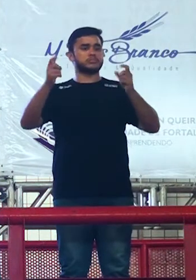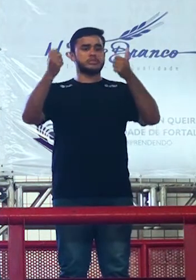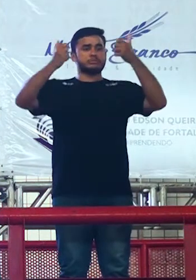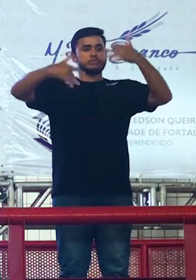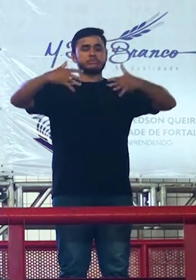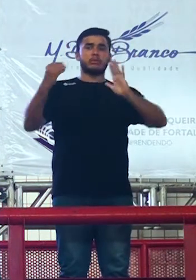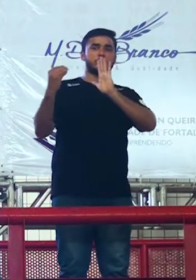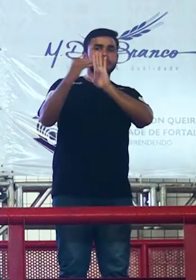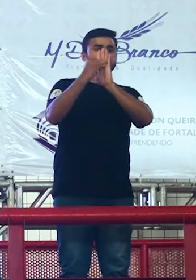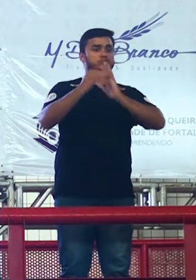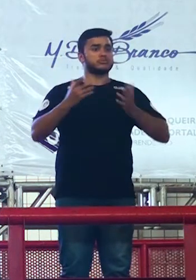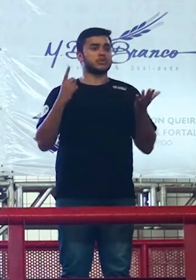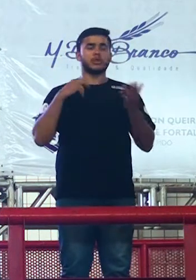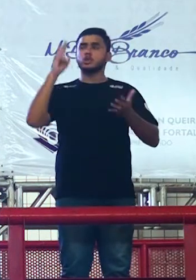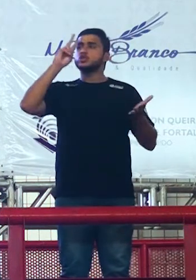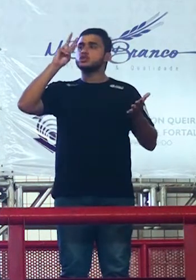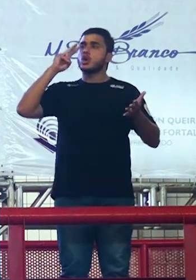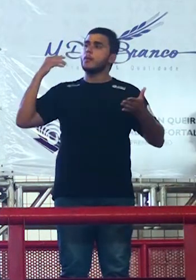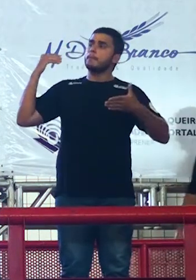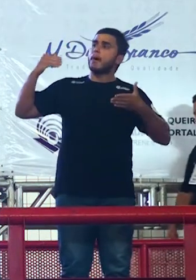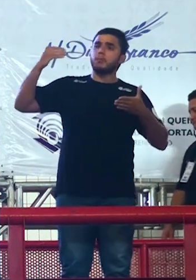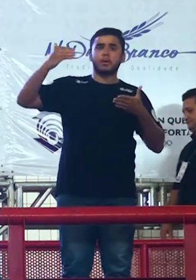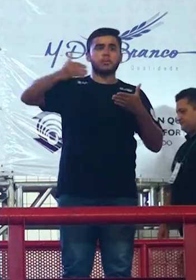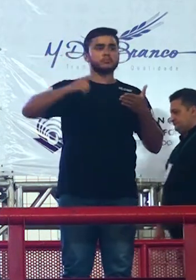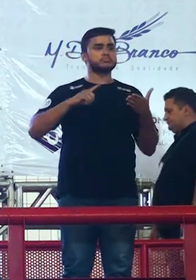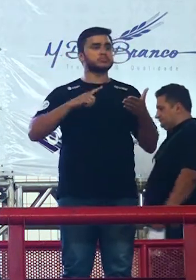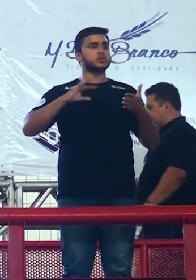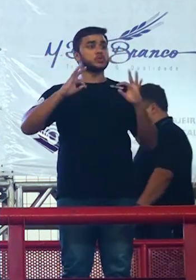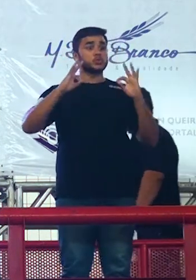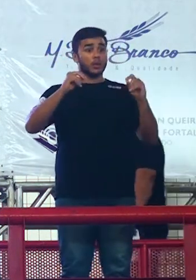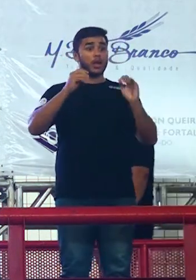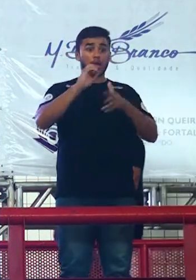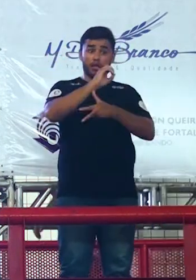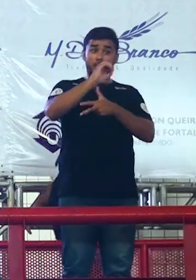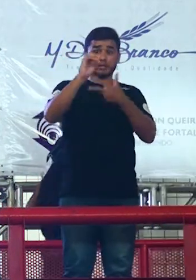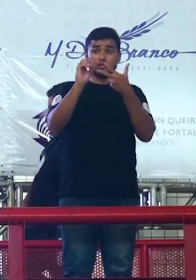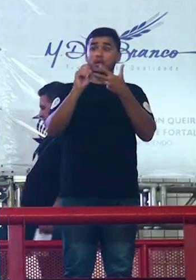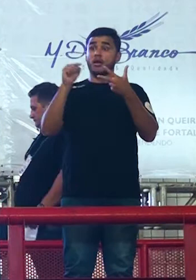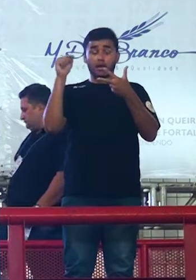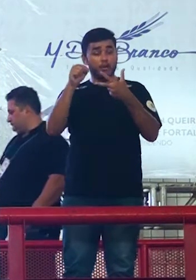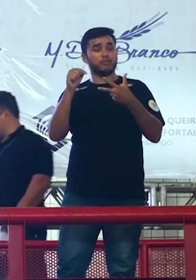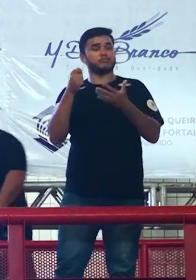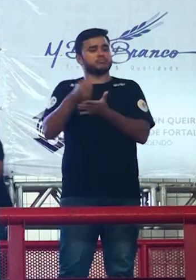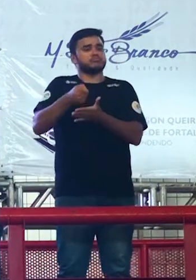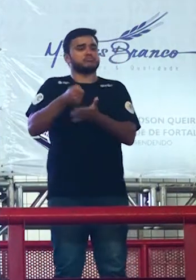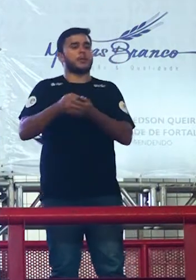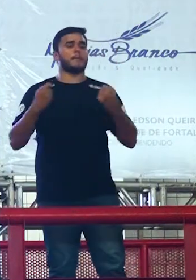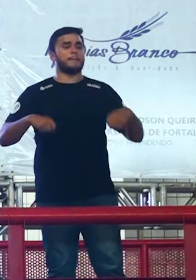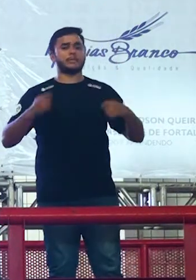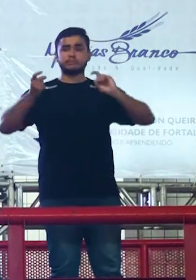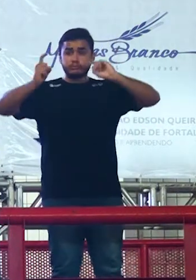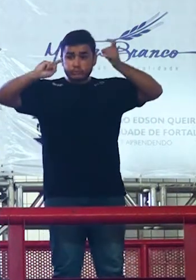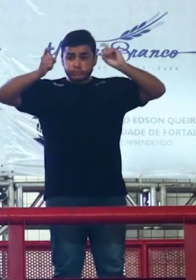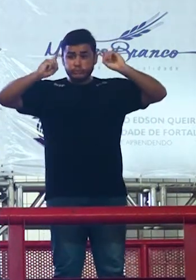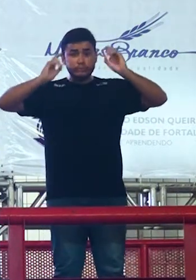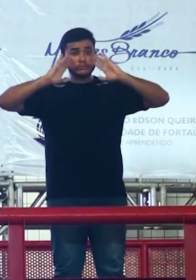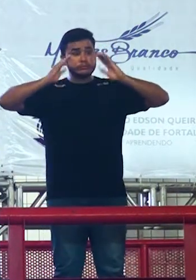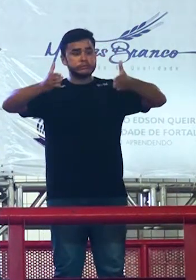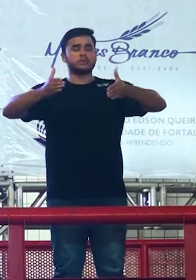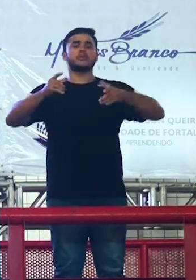retrospectiva histórica a redação do Enem exige não só uma discussão de um problema